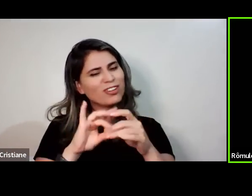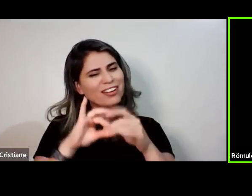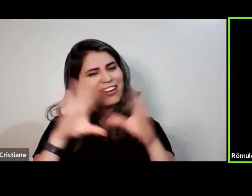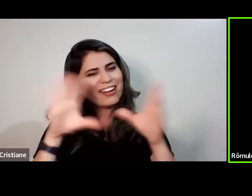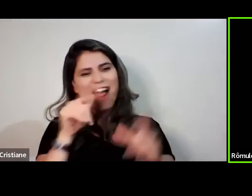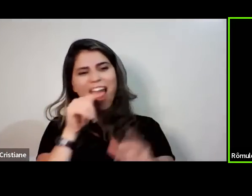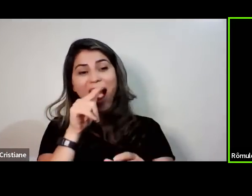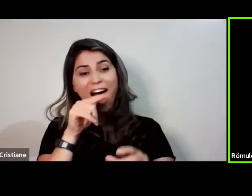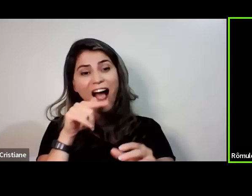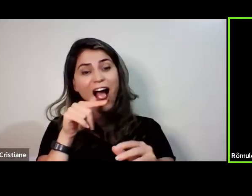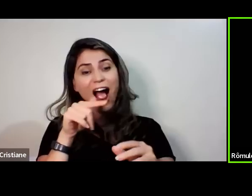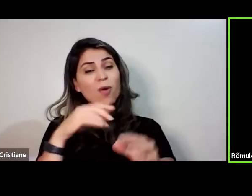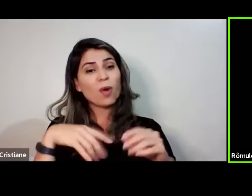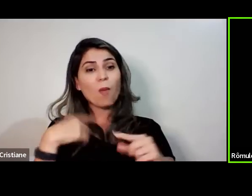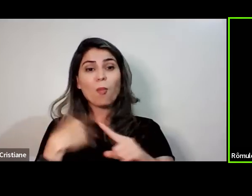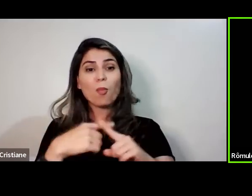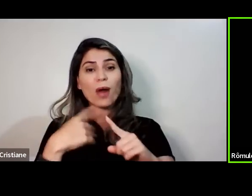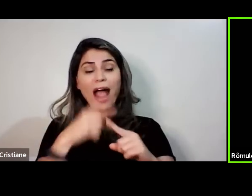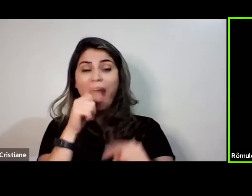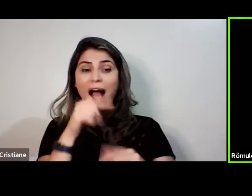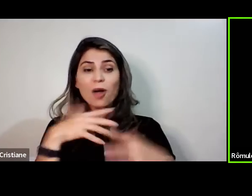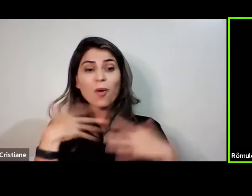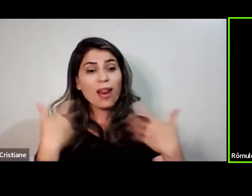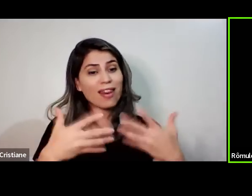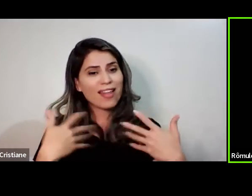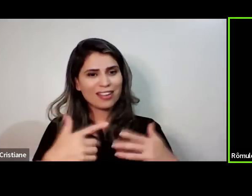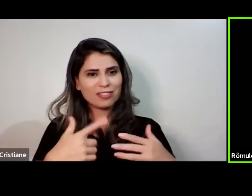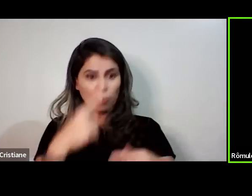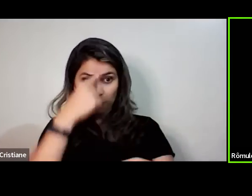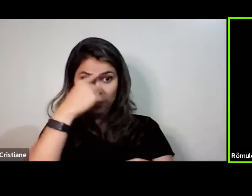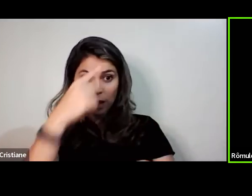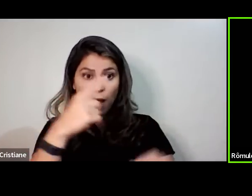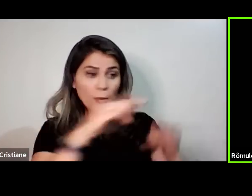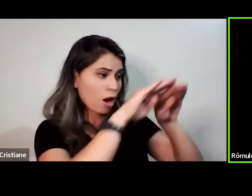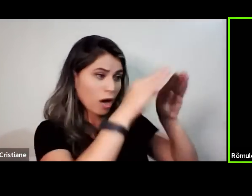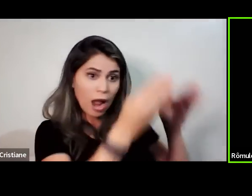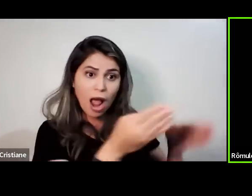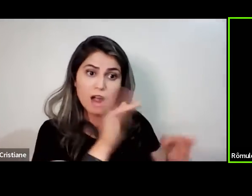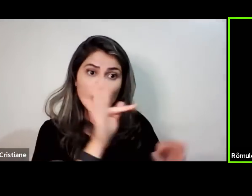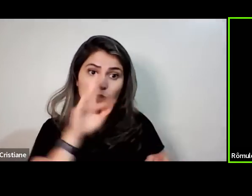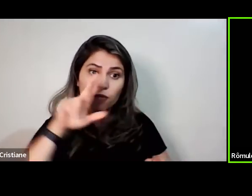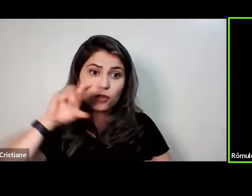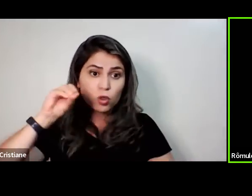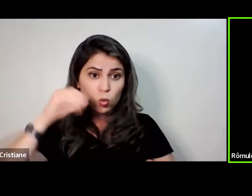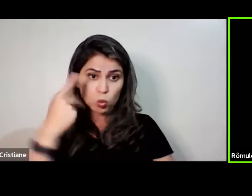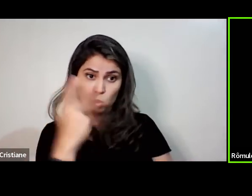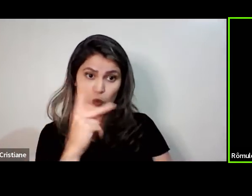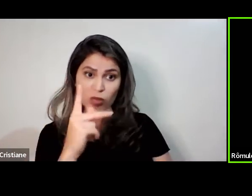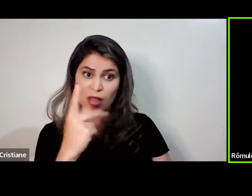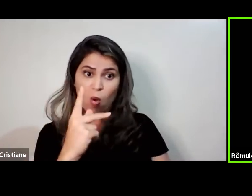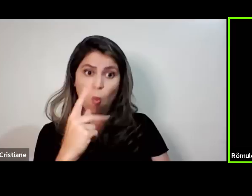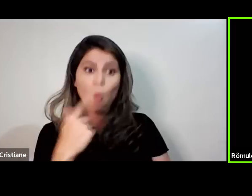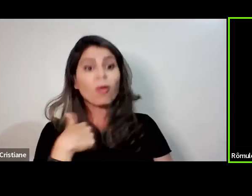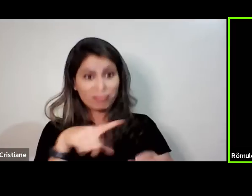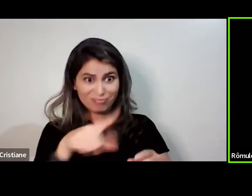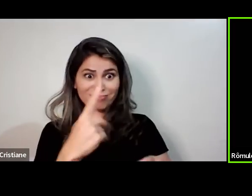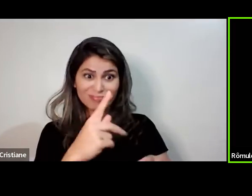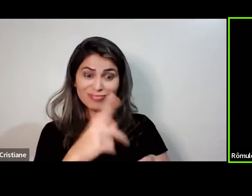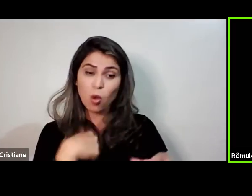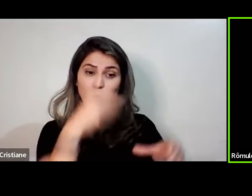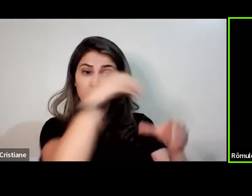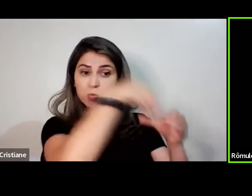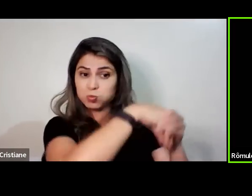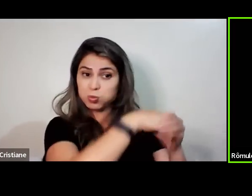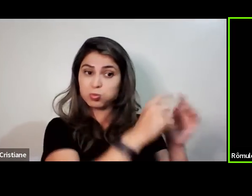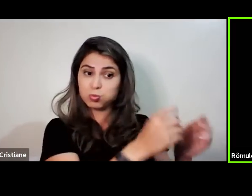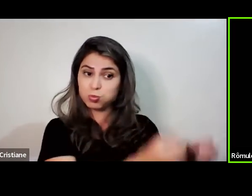casa, você vai depositar este produto. Ele vai colocar ele na água filtrada, pronto. Você vai ter uma água seis vezes mais leve. E este outro